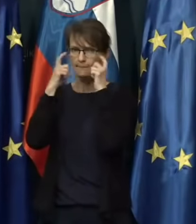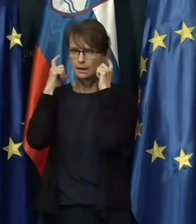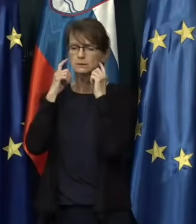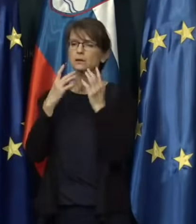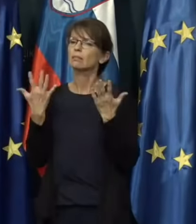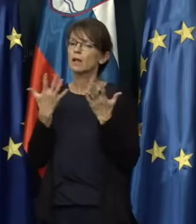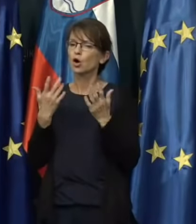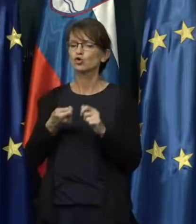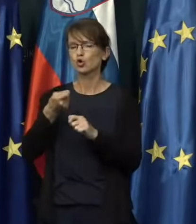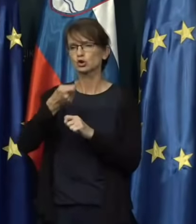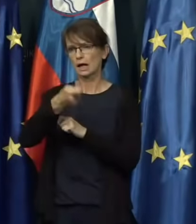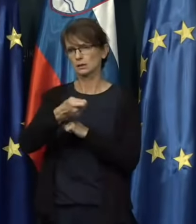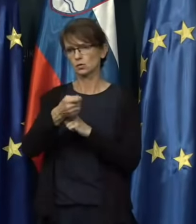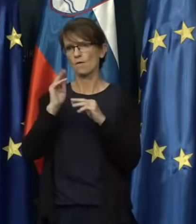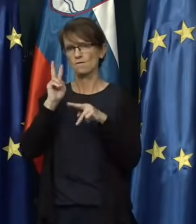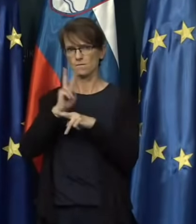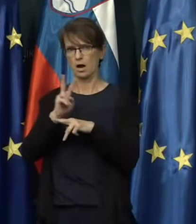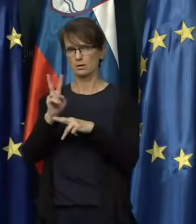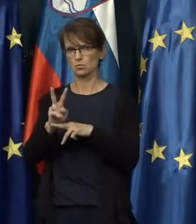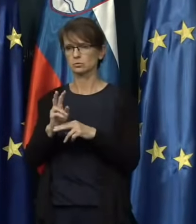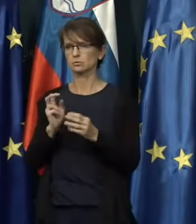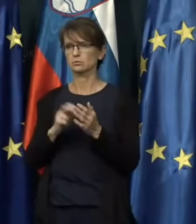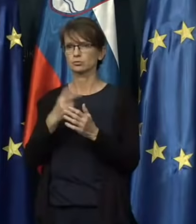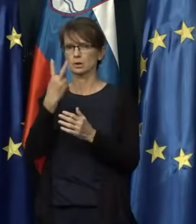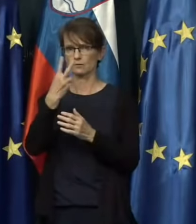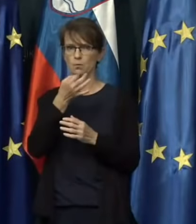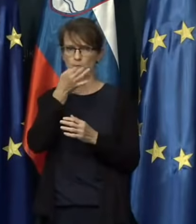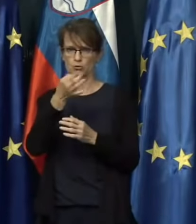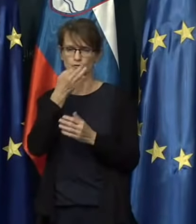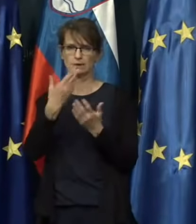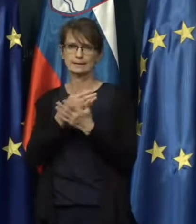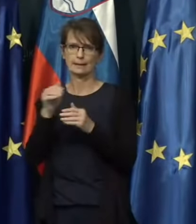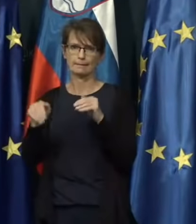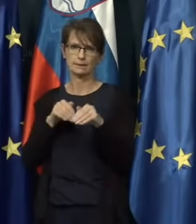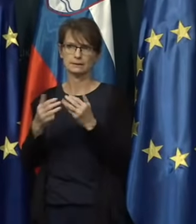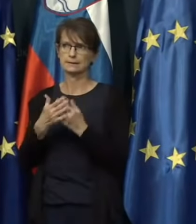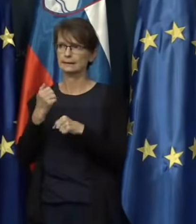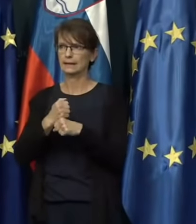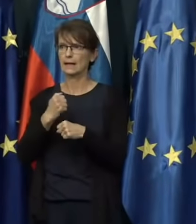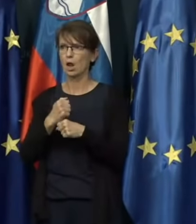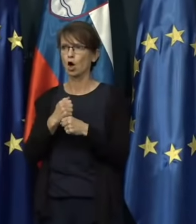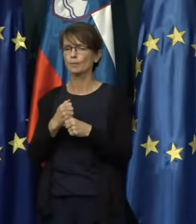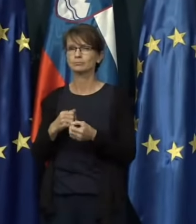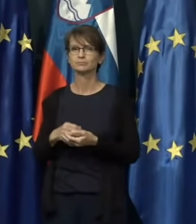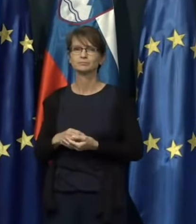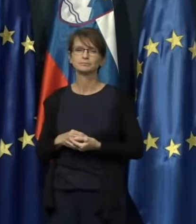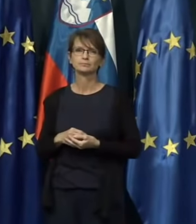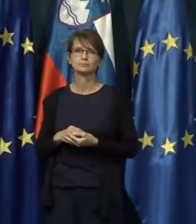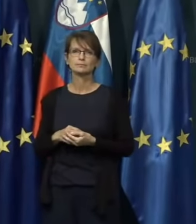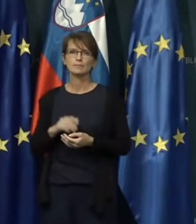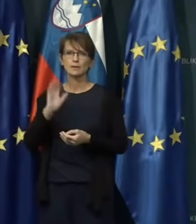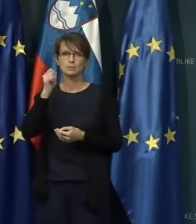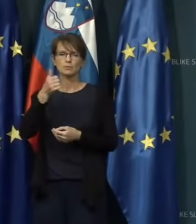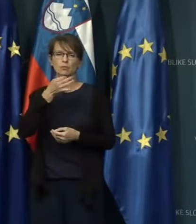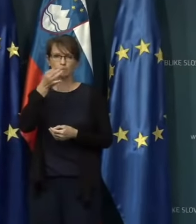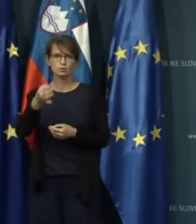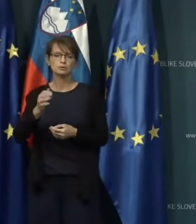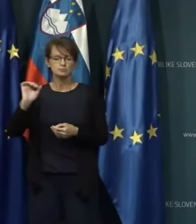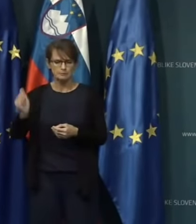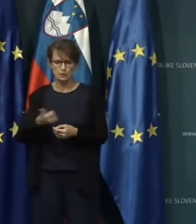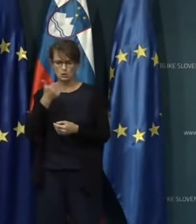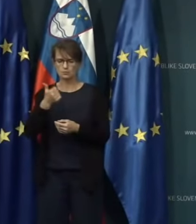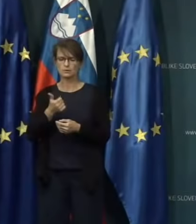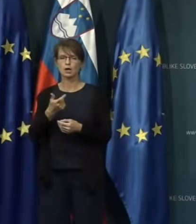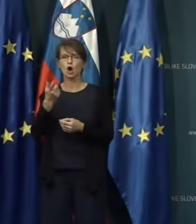Ok, pa je pa še tvoje vprašanje za ministra za delo. V bistvu prvo vprašanje bi ponovil